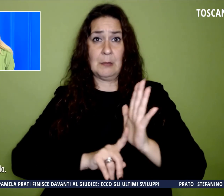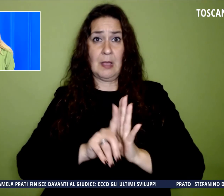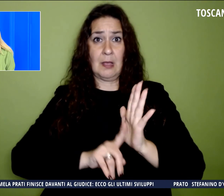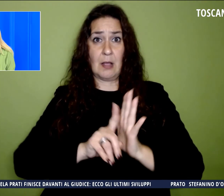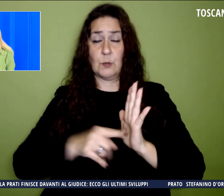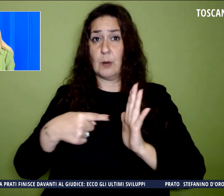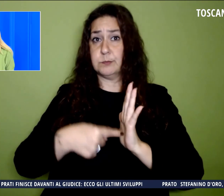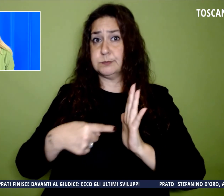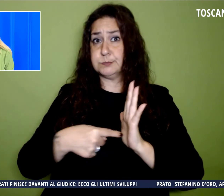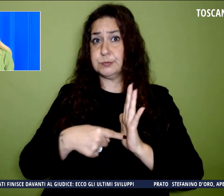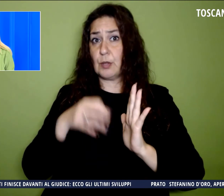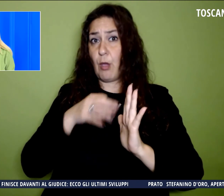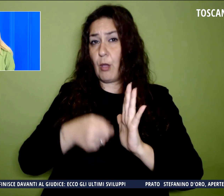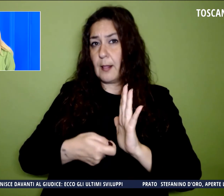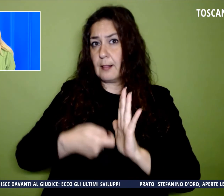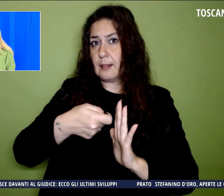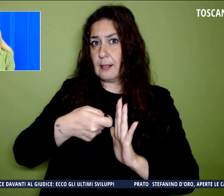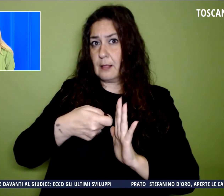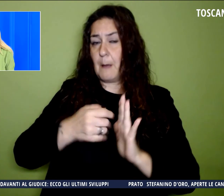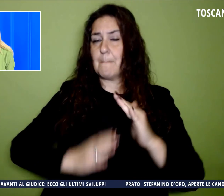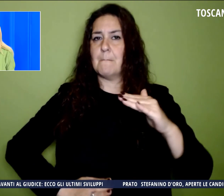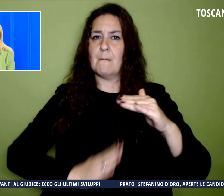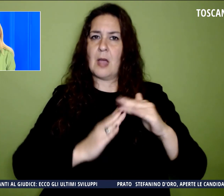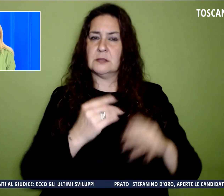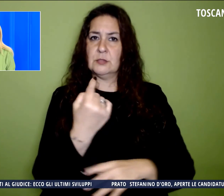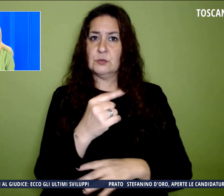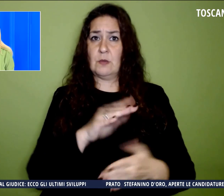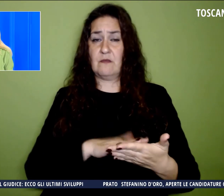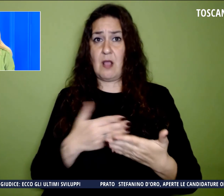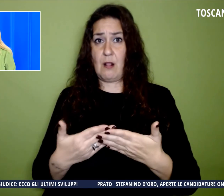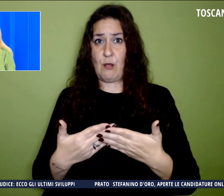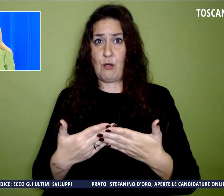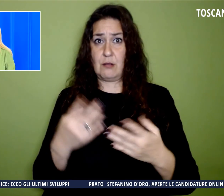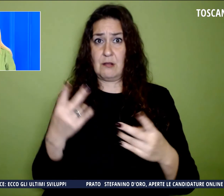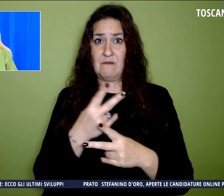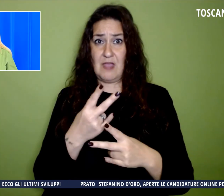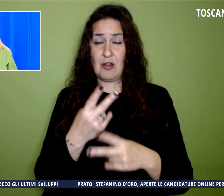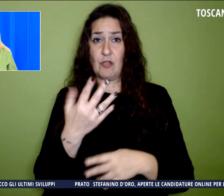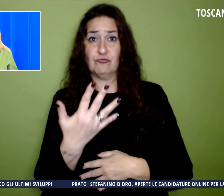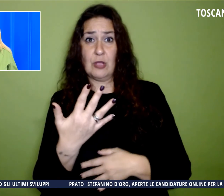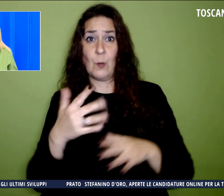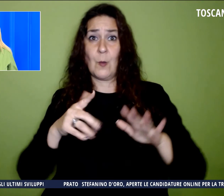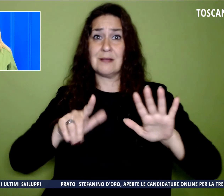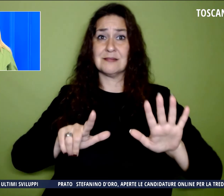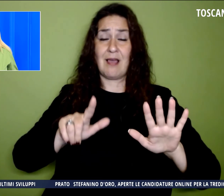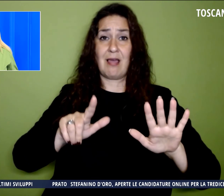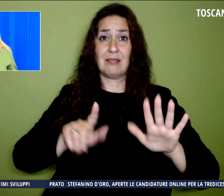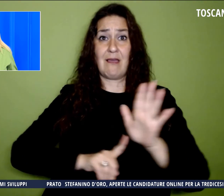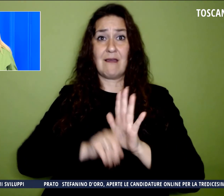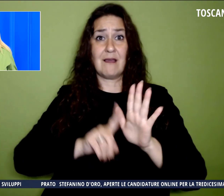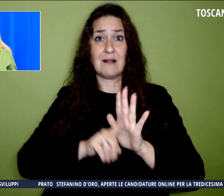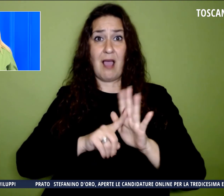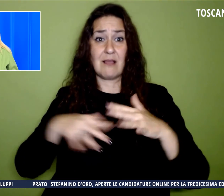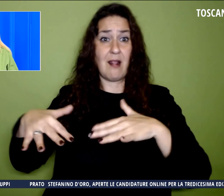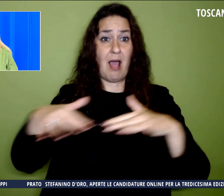lieve aumento le massile. I valori sono di 5 e anche 7 gradi superiori alle medie del periodo.